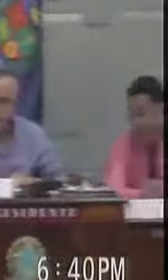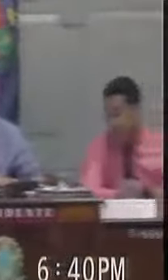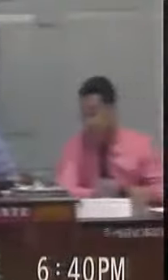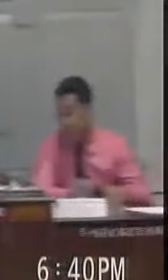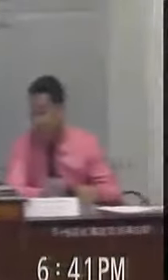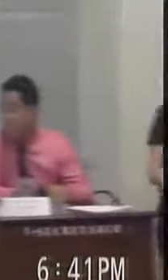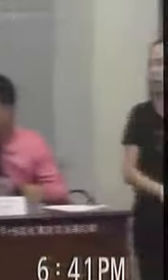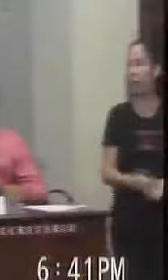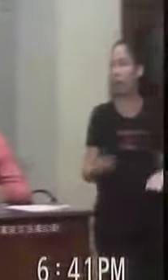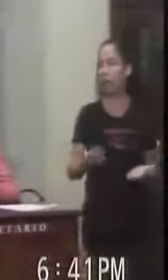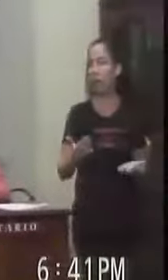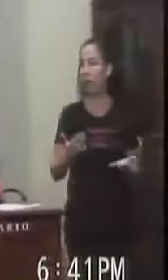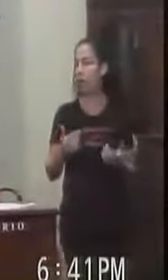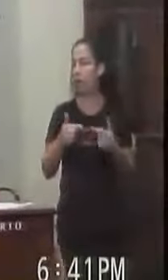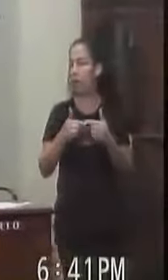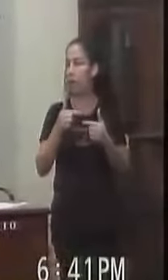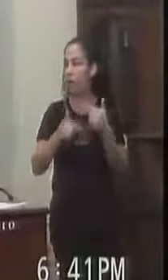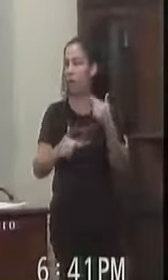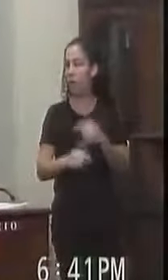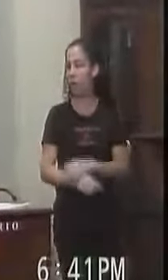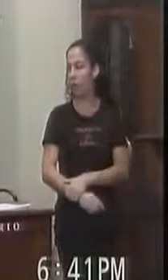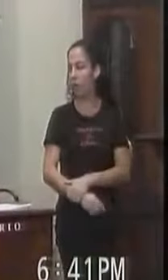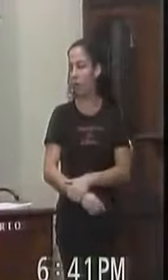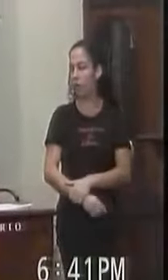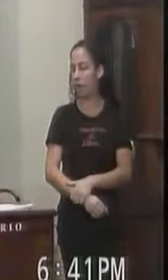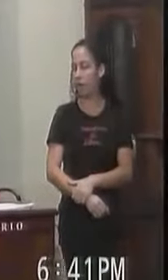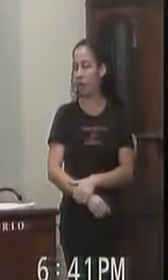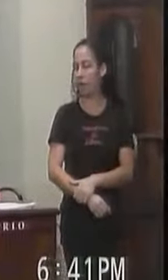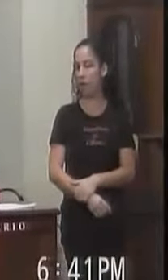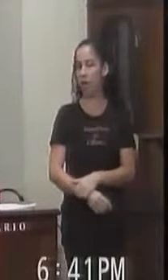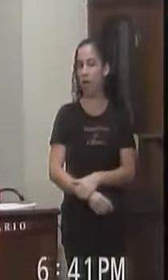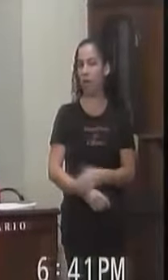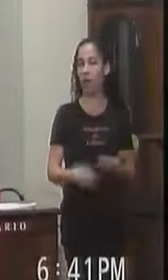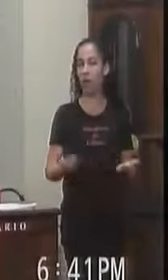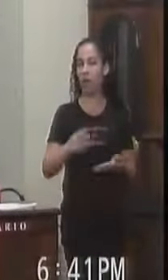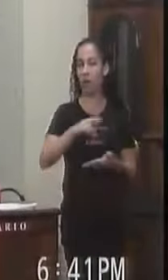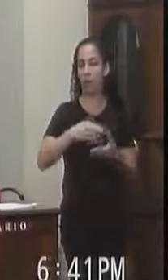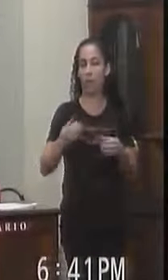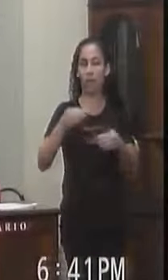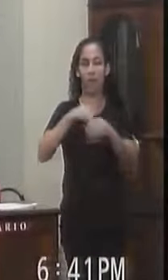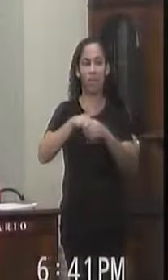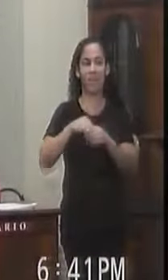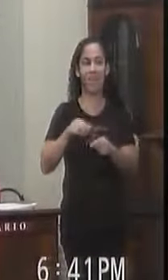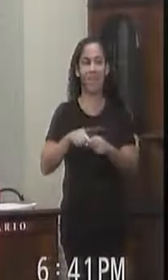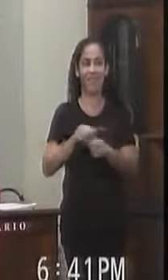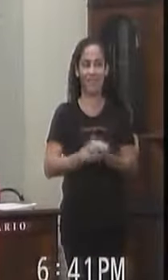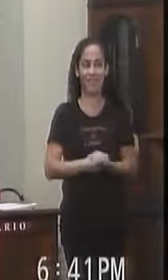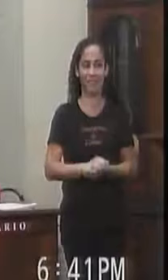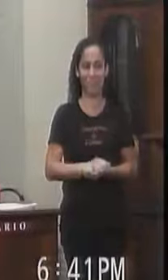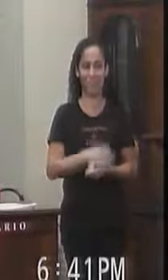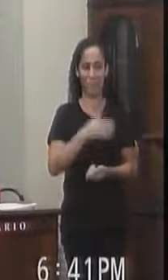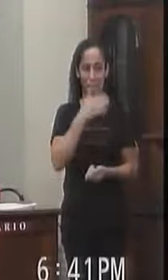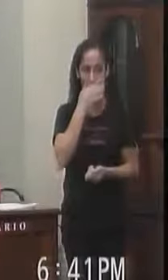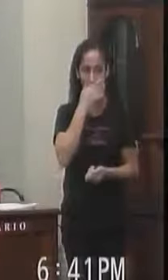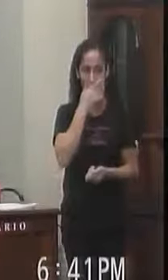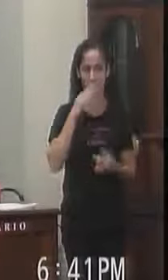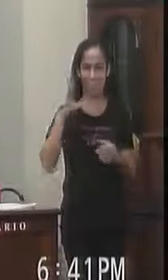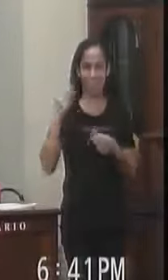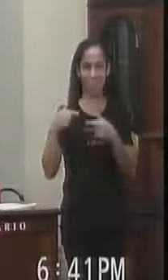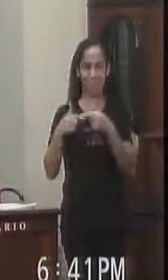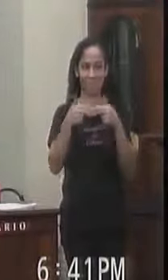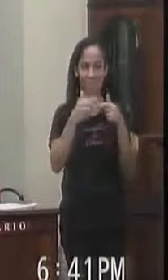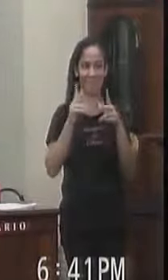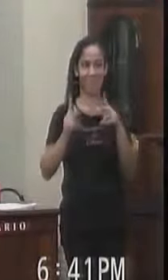Alguém que eles Vai discutir Requerimento Em votação Aqueles que concordam